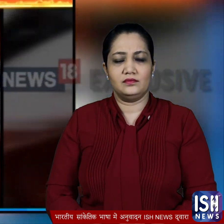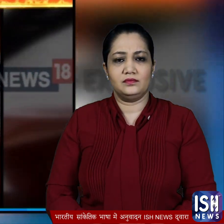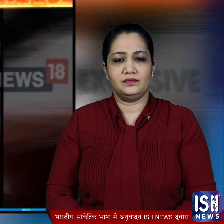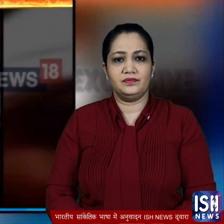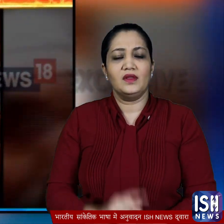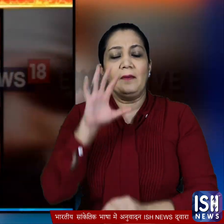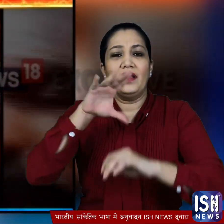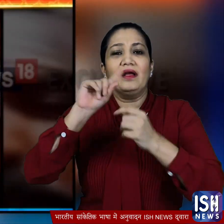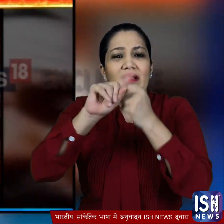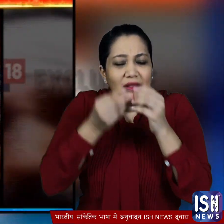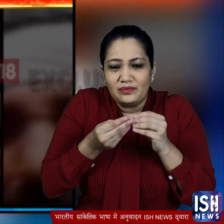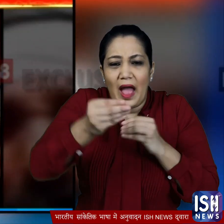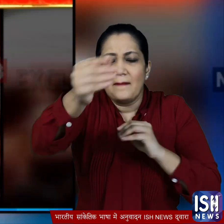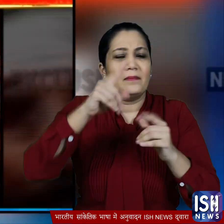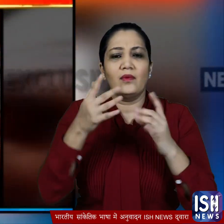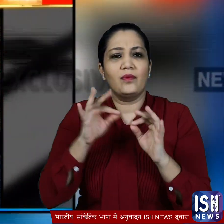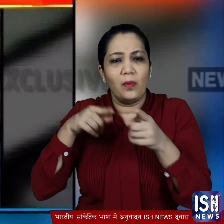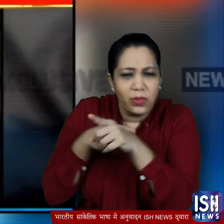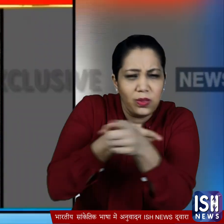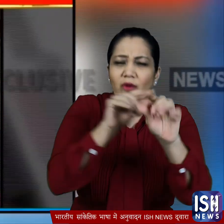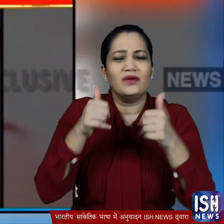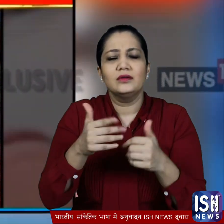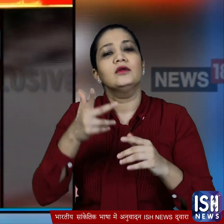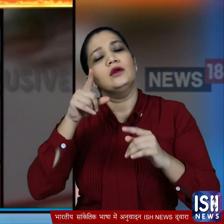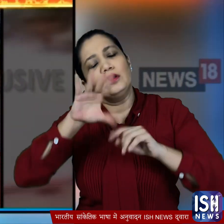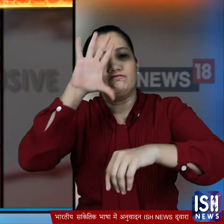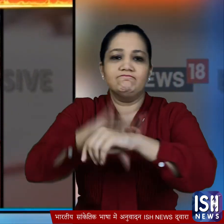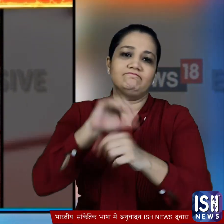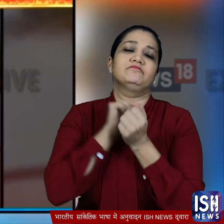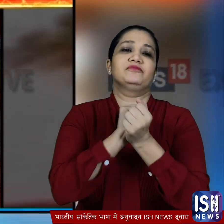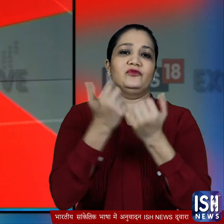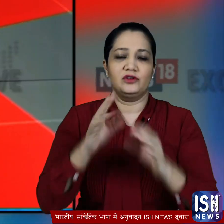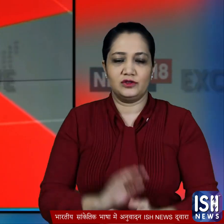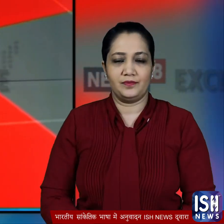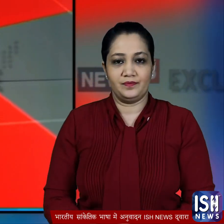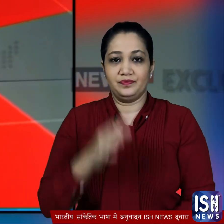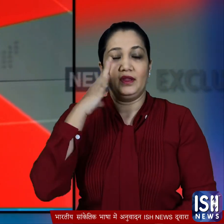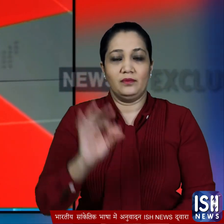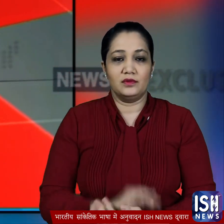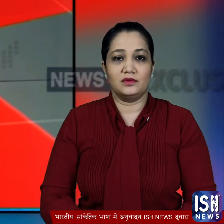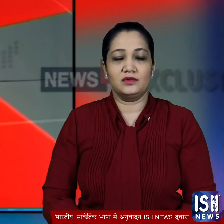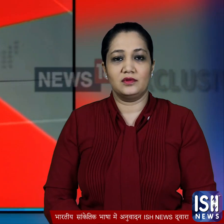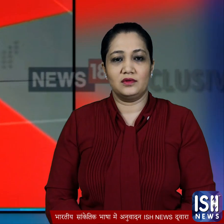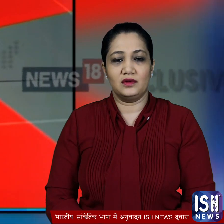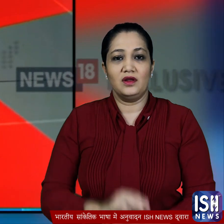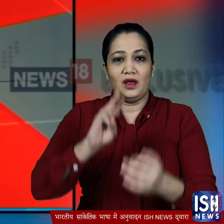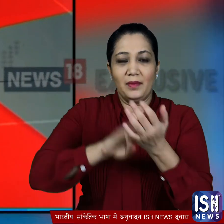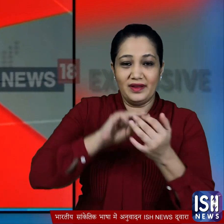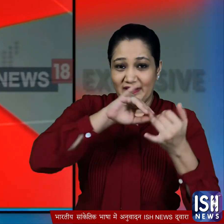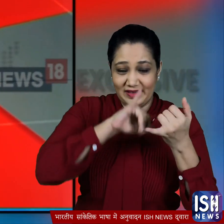अलंकि गैंग्स्टर ज्यादा देर तक पुलिस को गच्चा नहीं दे पाया और उसके हत्ते चड़ गया जो बात के एक बात है कि मझिंदर सिंग और काला